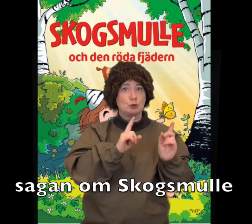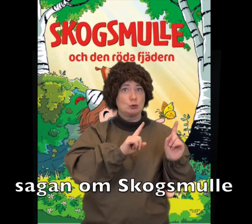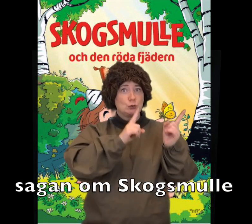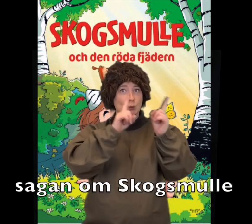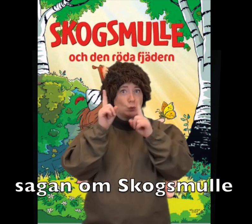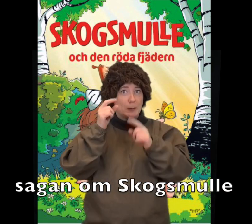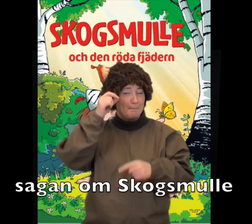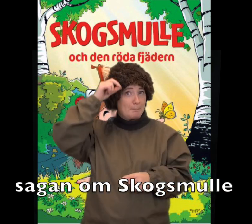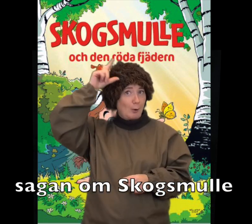Skogsmulle